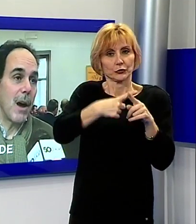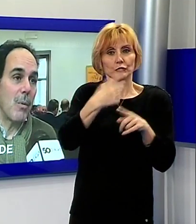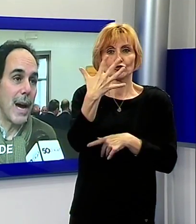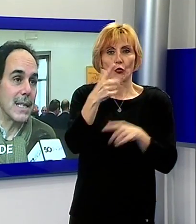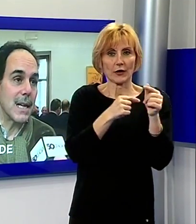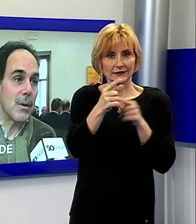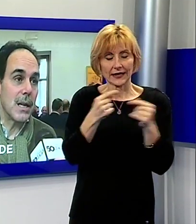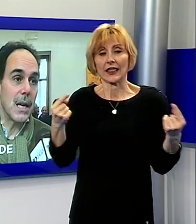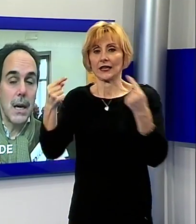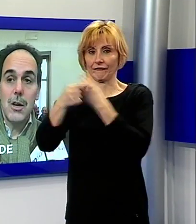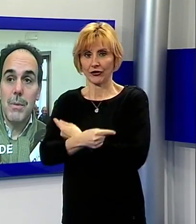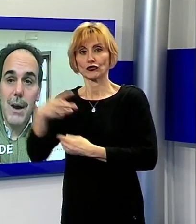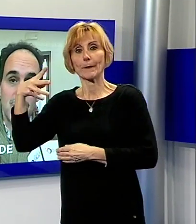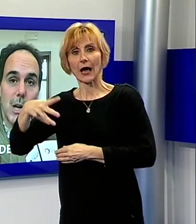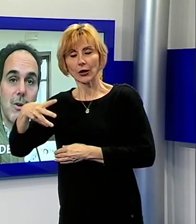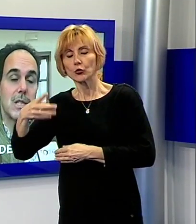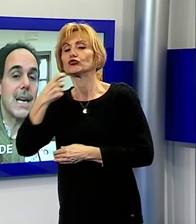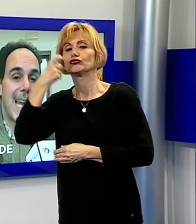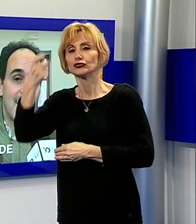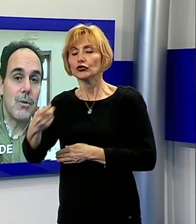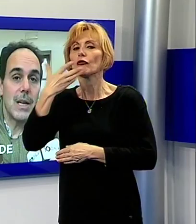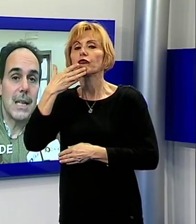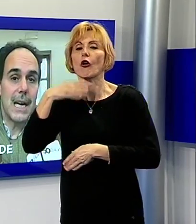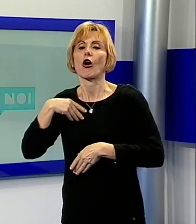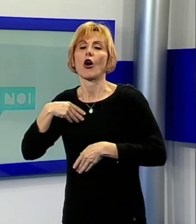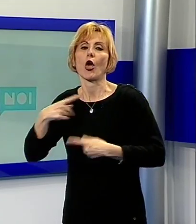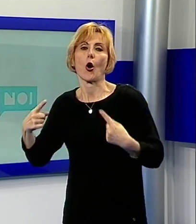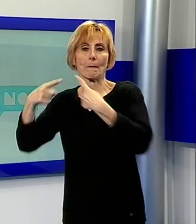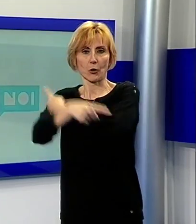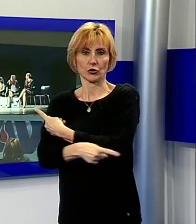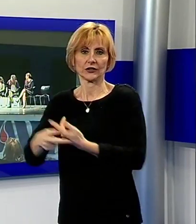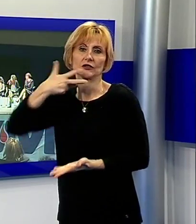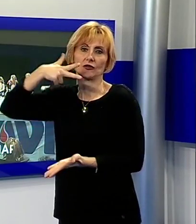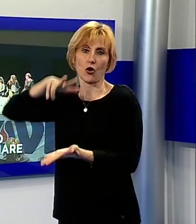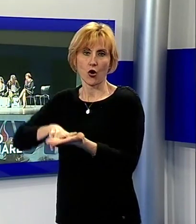mentre Andrea Marcucci rivadisce la ferma volontà di stare all'opposizione.